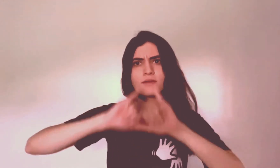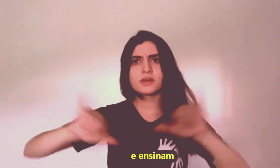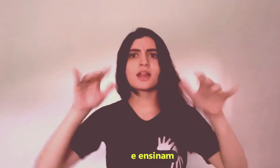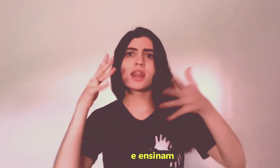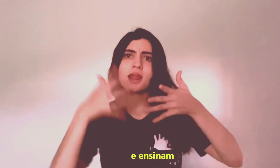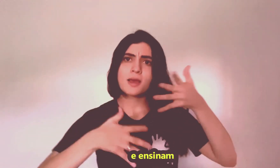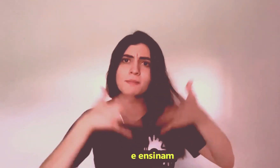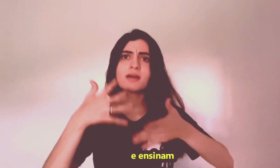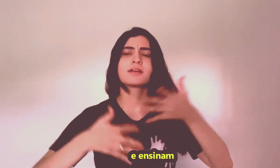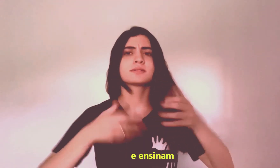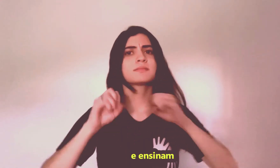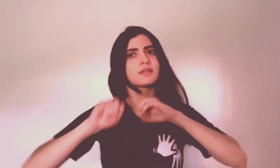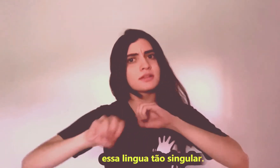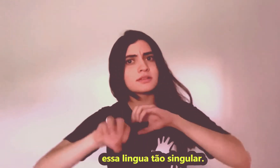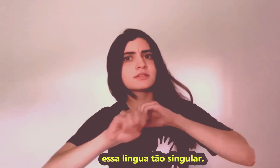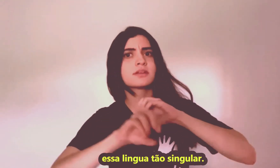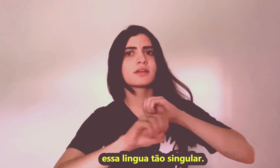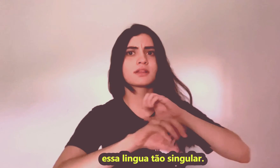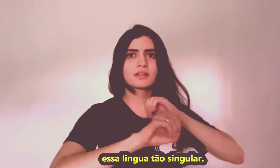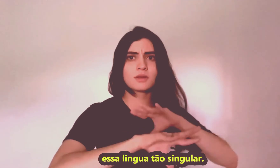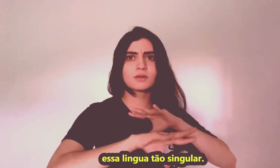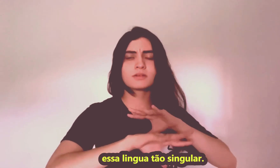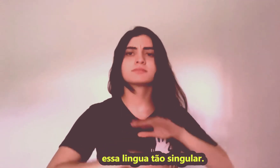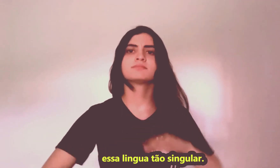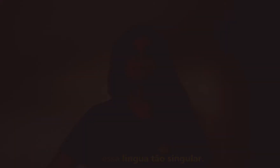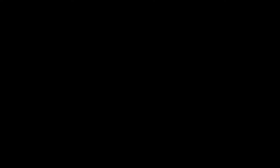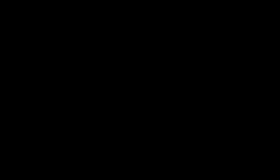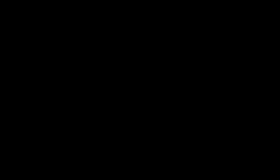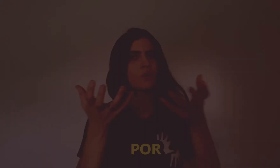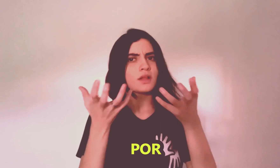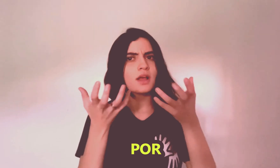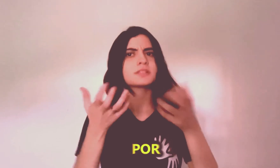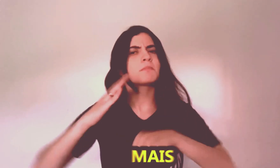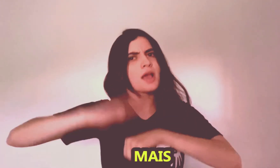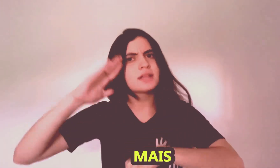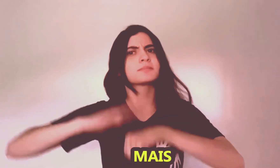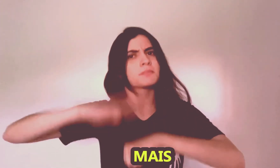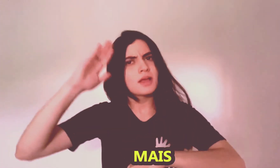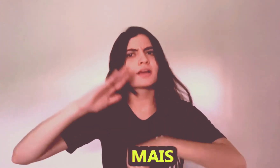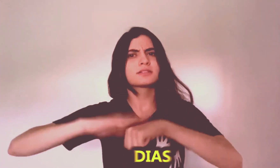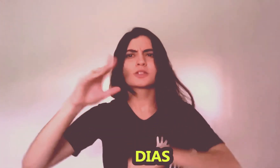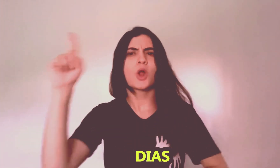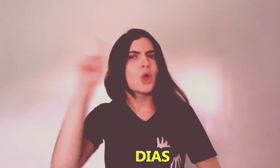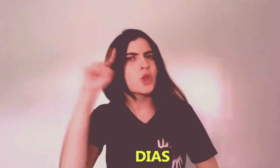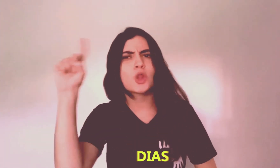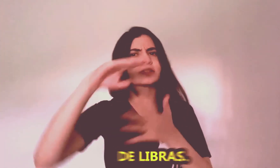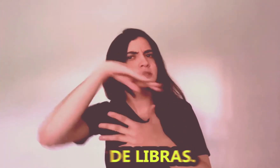ensinam essa língua tão singular. Por mais dias de